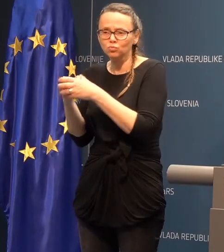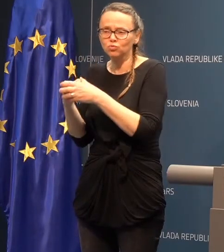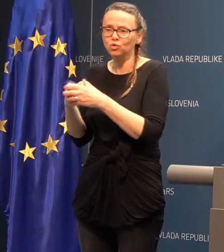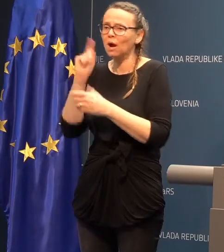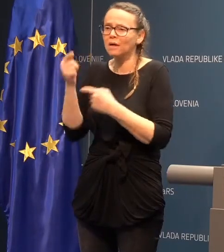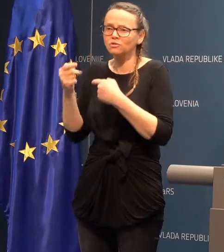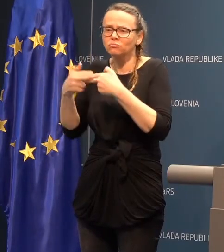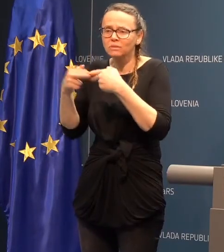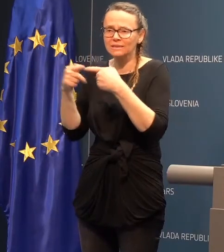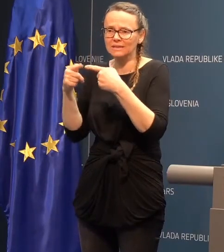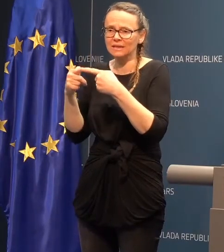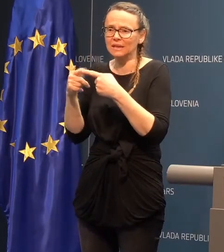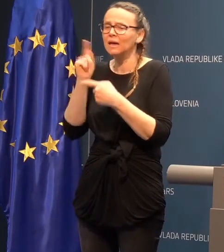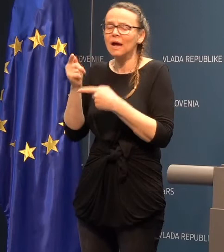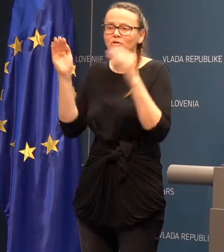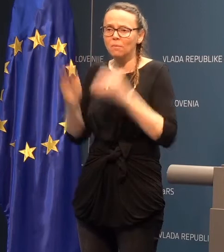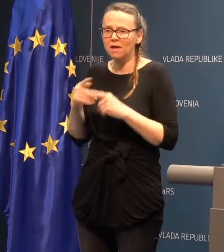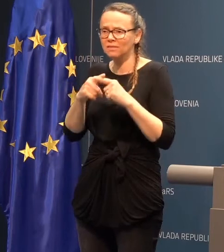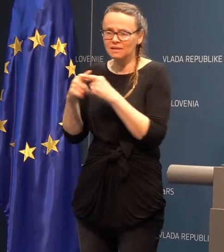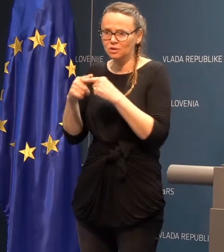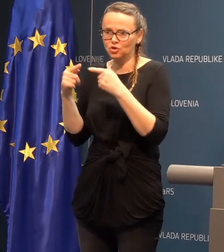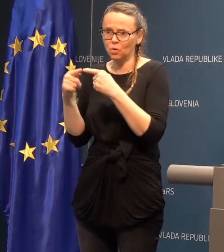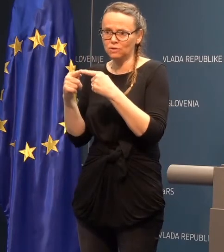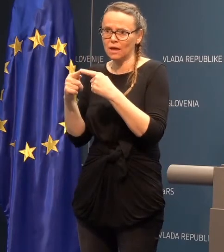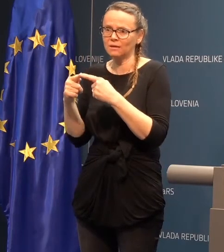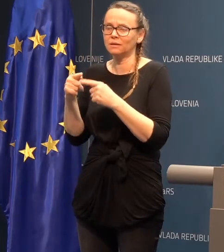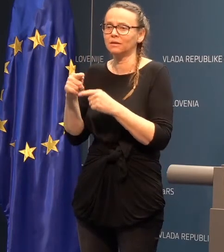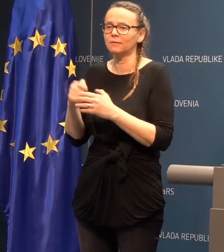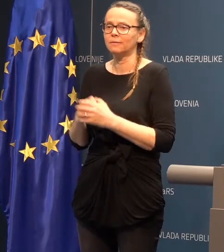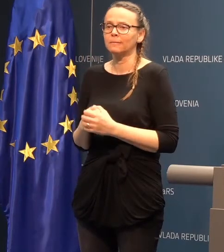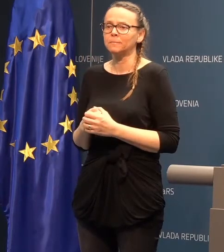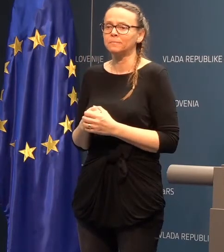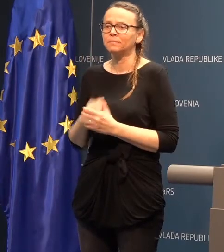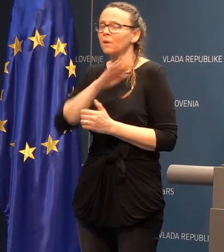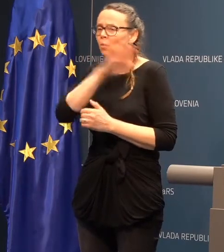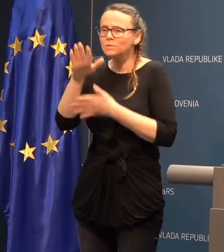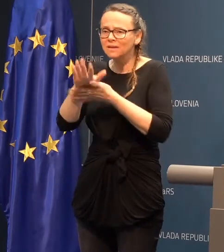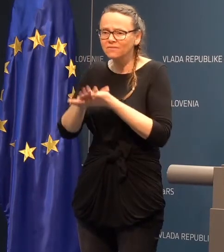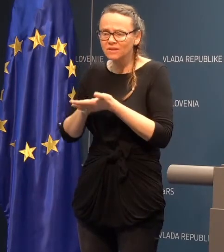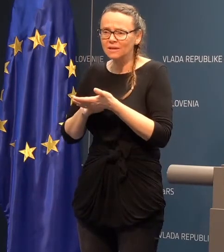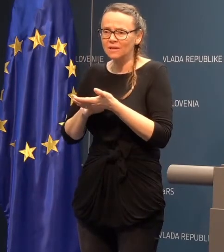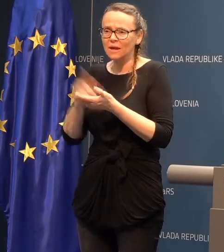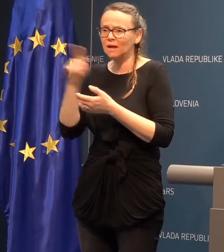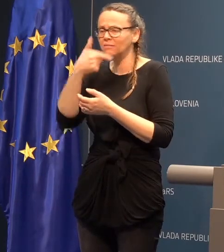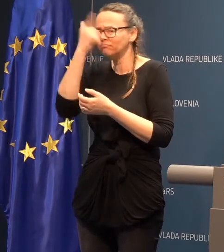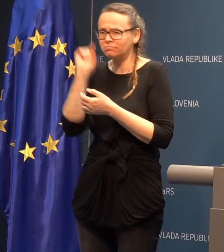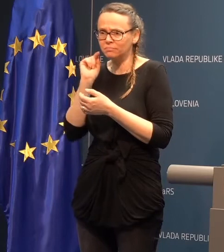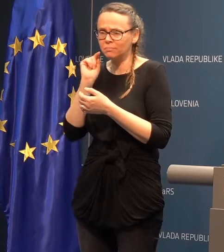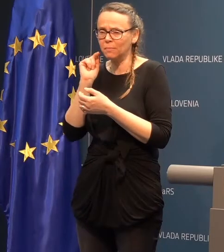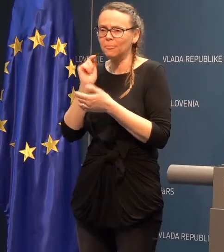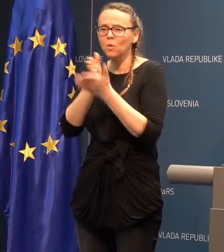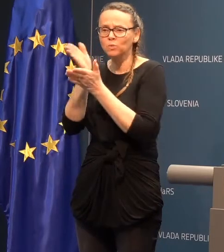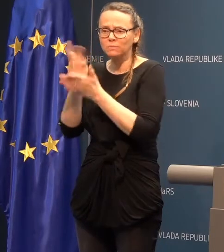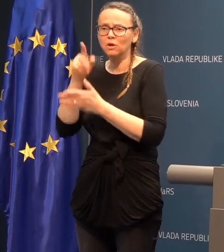stiki, kaj so manj rizični kontakti. Tako da pravzaprav vse vire in kadre usmerjamo v to,